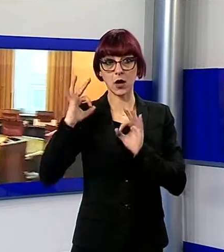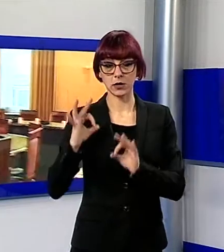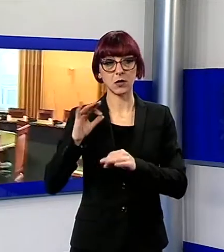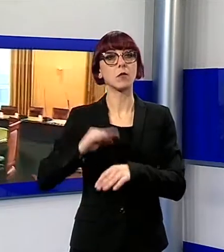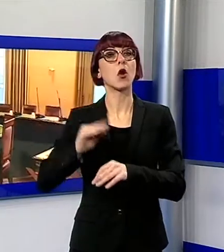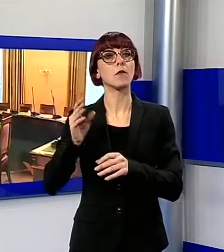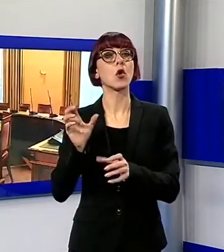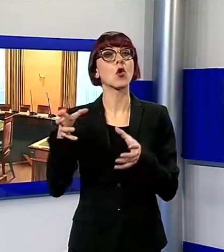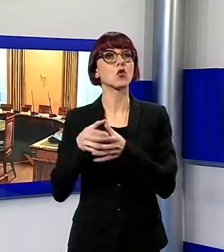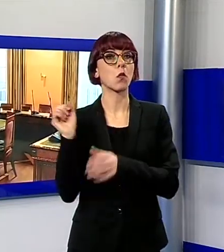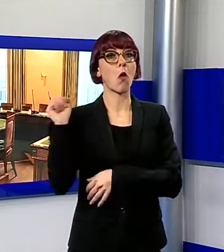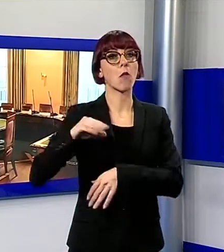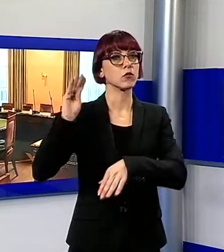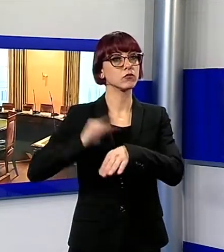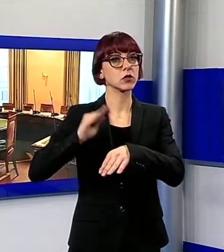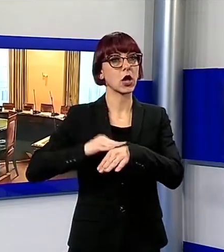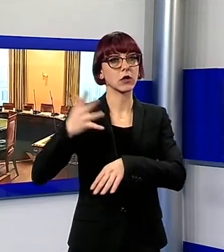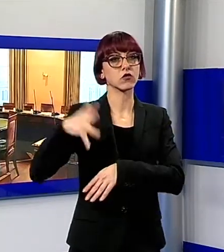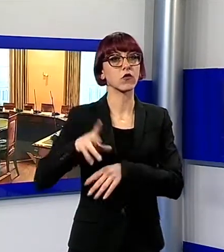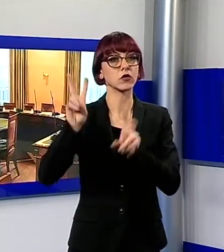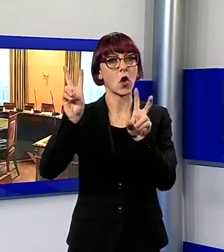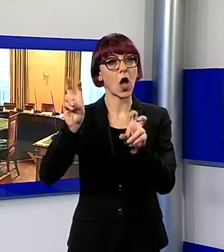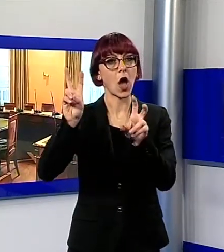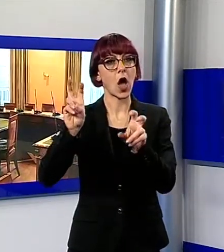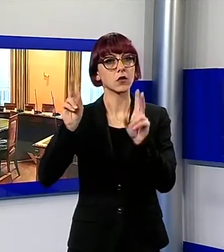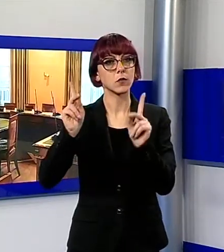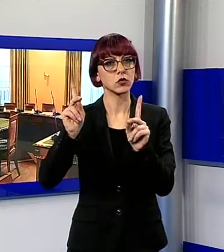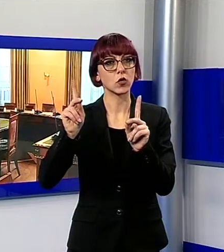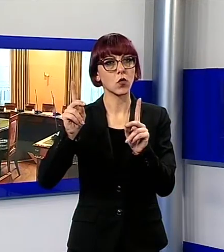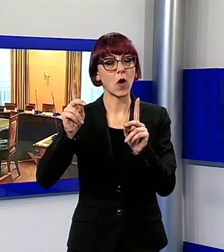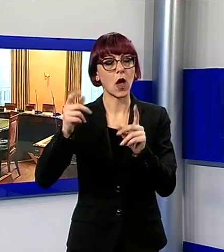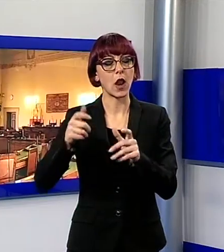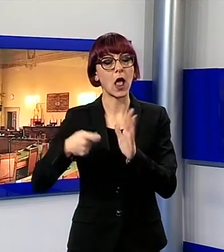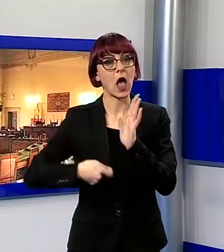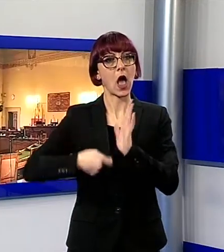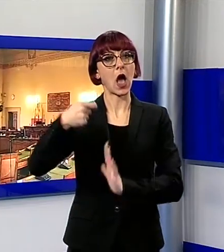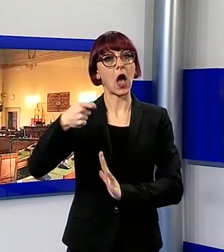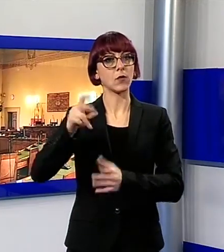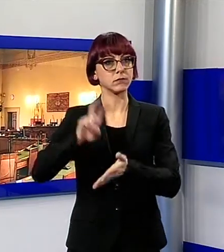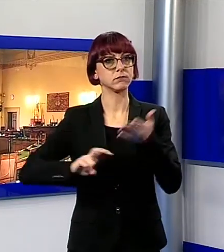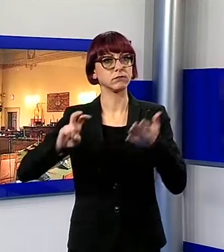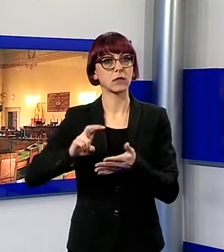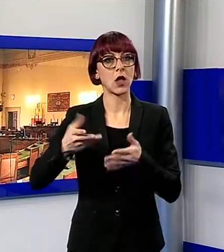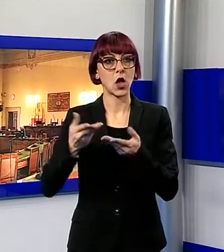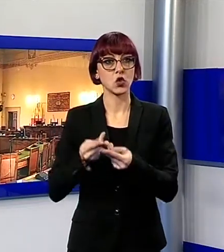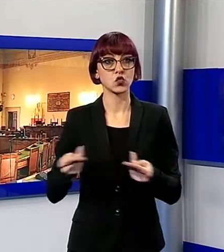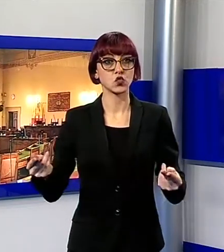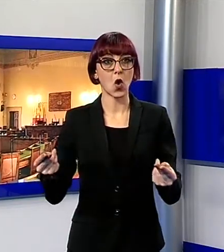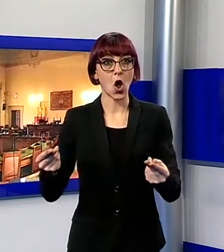opposizioni per discutere degli aumenti della tariffa del suolo pubblico. Nell'occasione la maggioranza ha abbandonato l'aula,